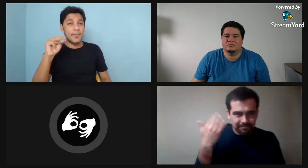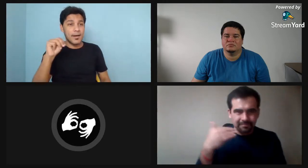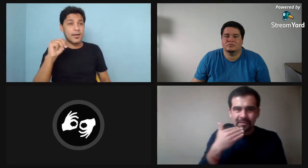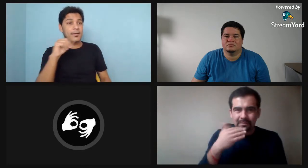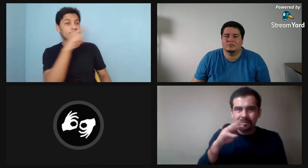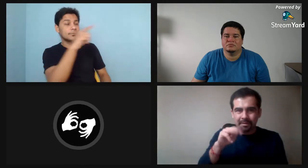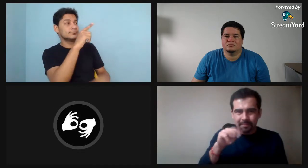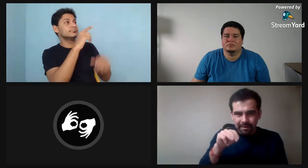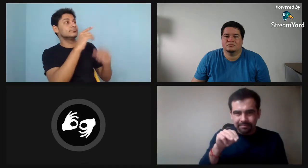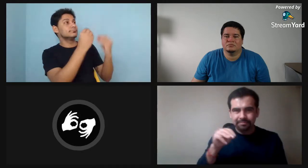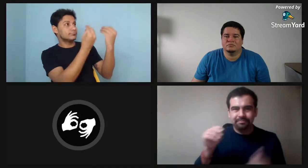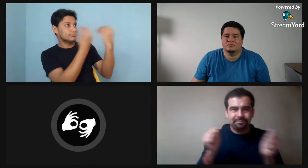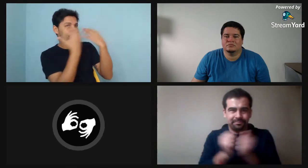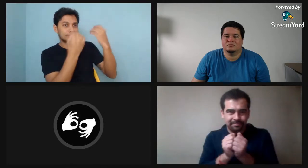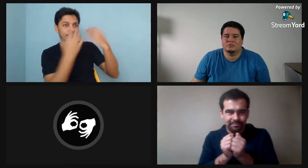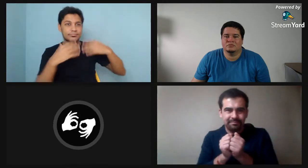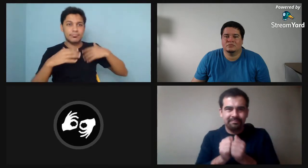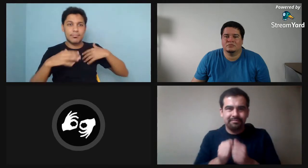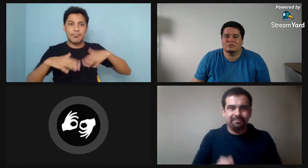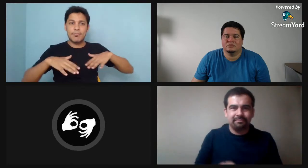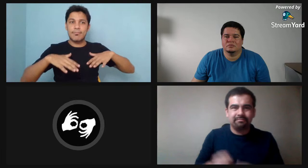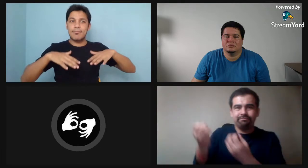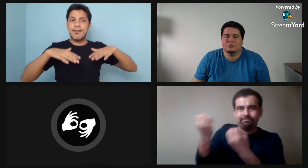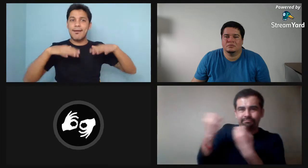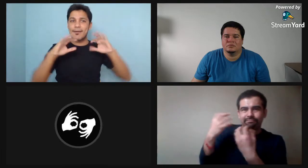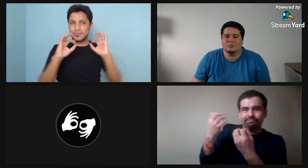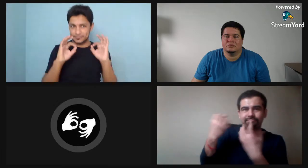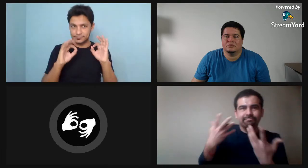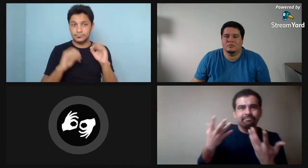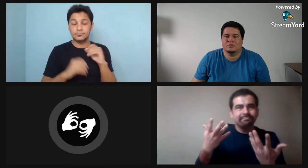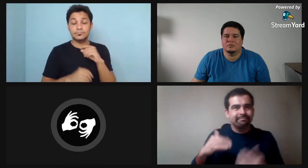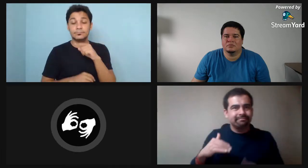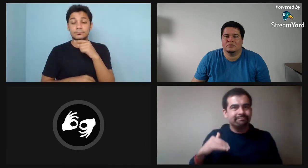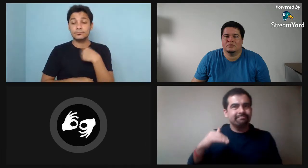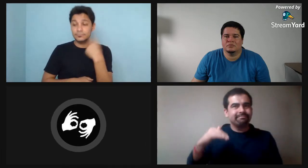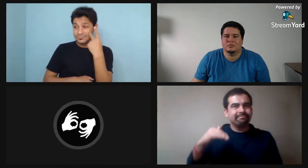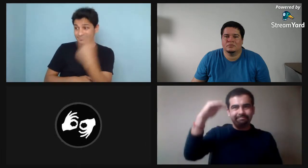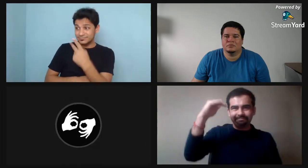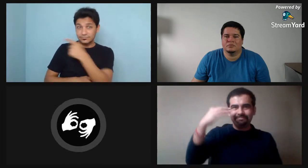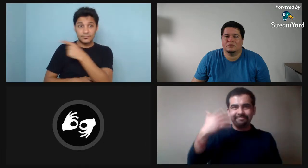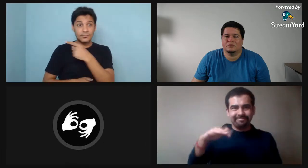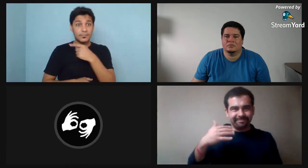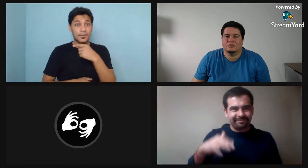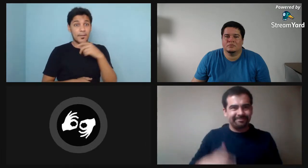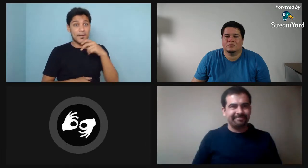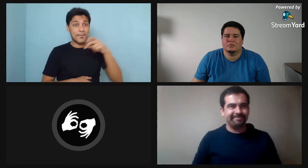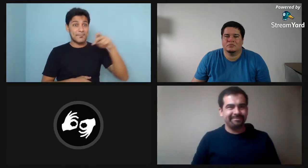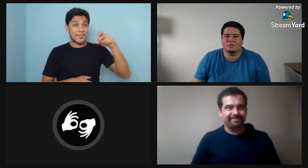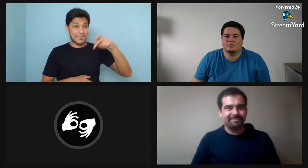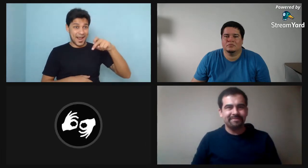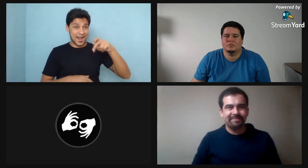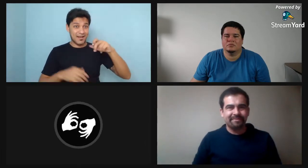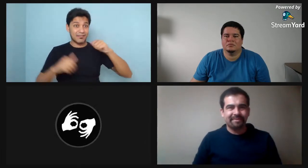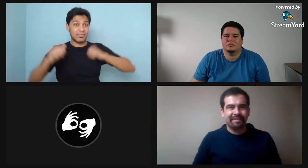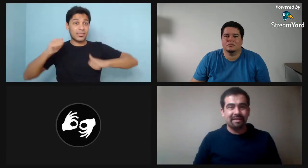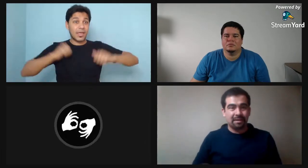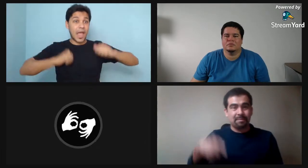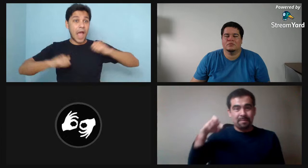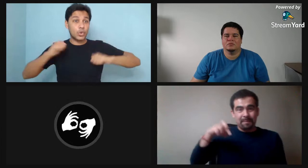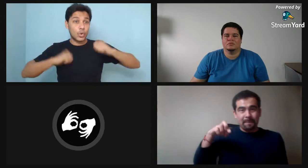se comunicaba muy fluentemente en lengua de señas y conmigo y desde muy chico él me enseñó a mí. Mi mamá también me enseñó, me formó cosas desde muy